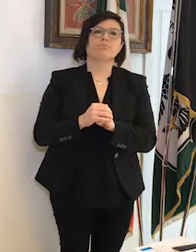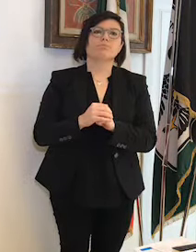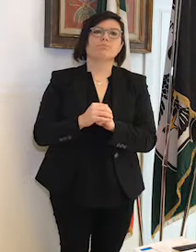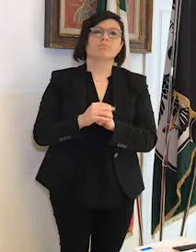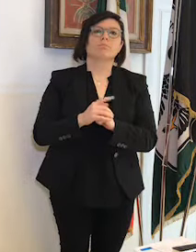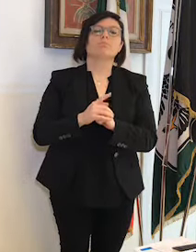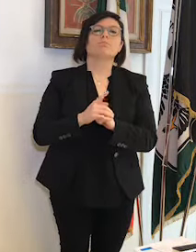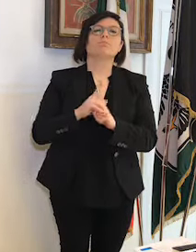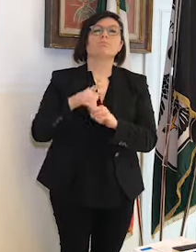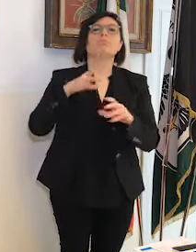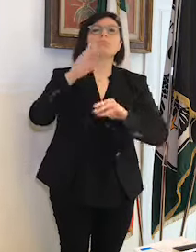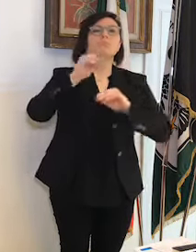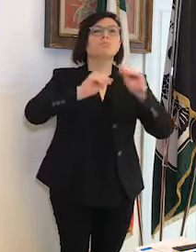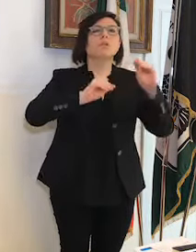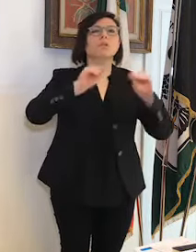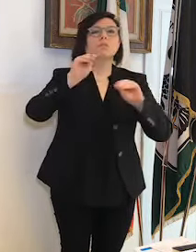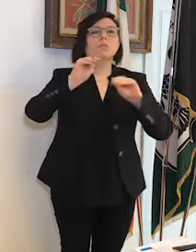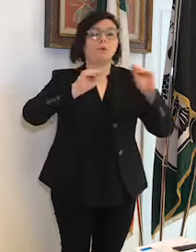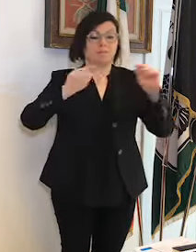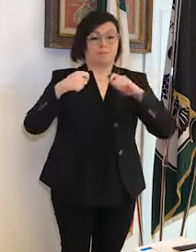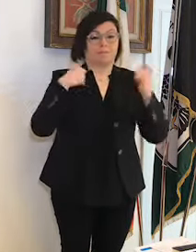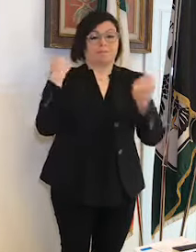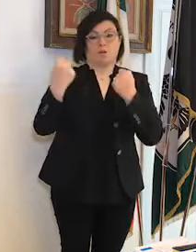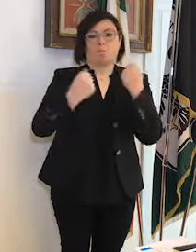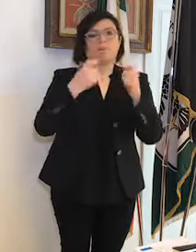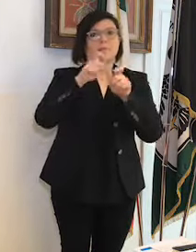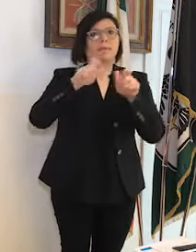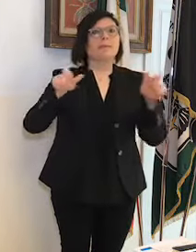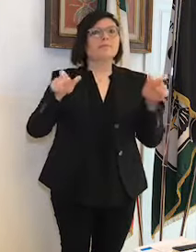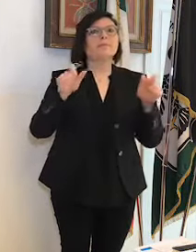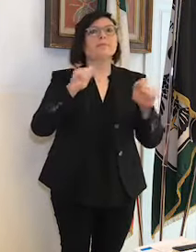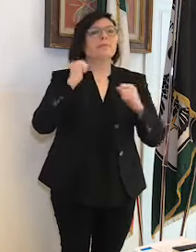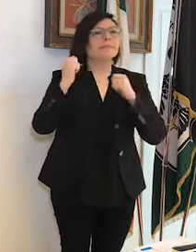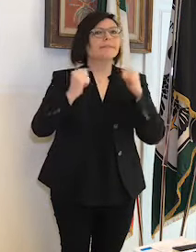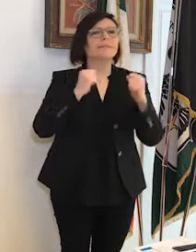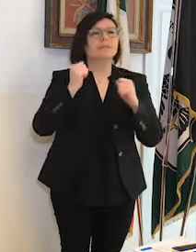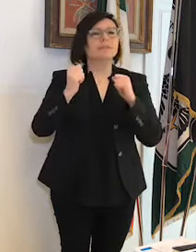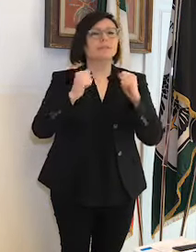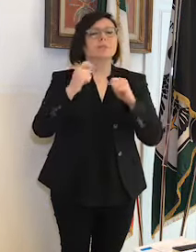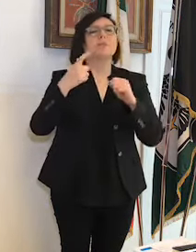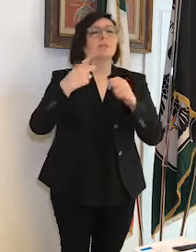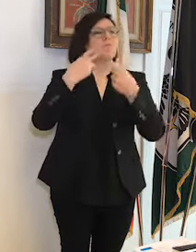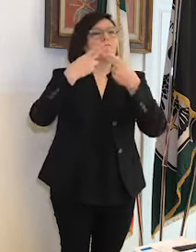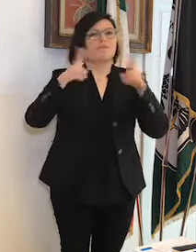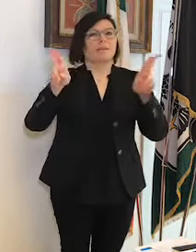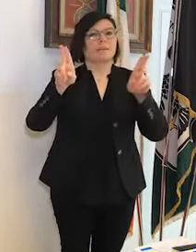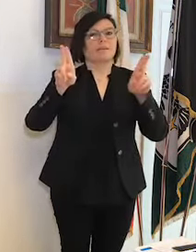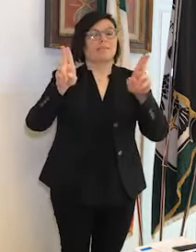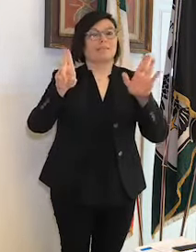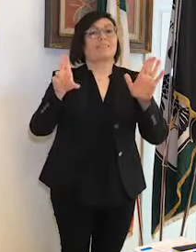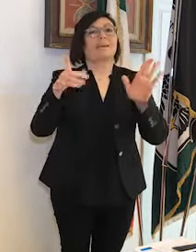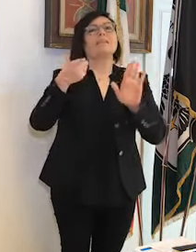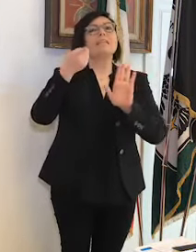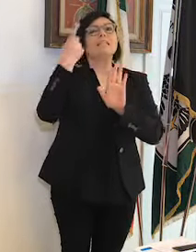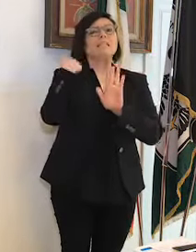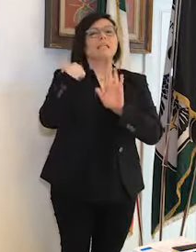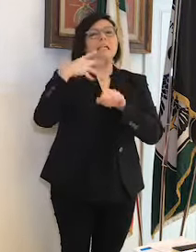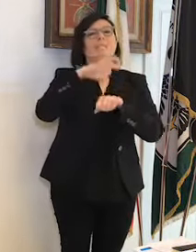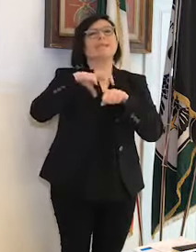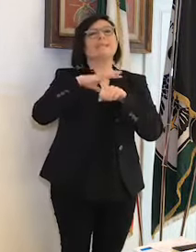spostamento che restano vietate ieri c'è stata una circolare del ministero dell'interno